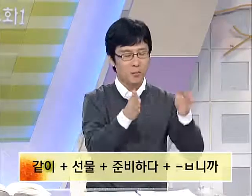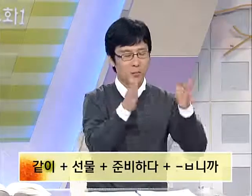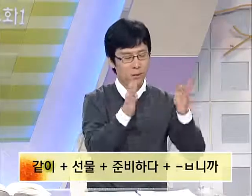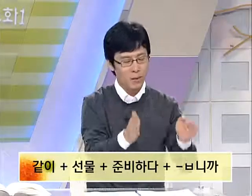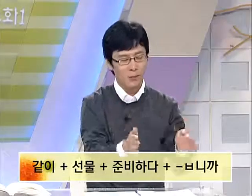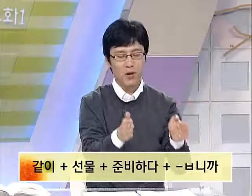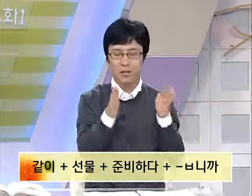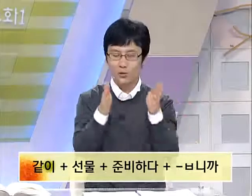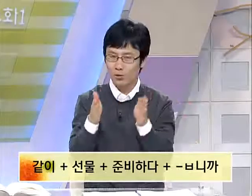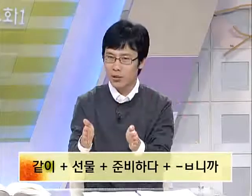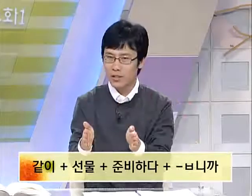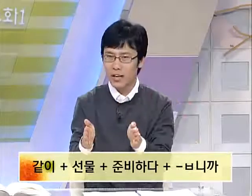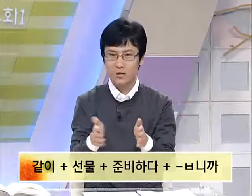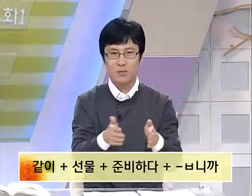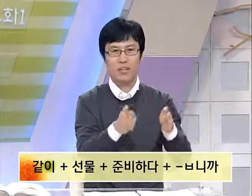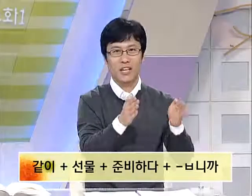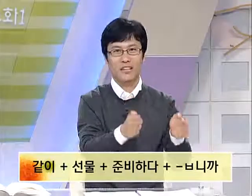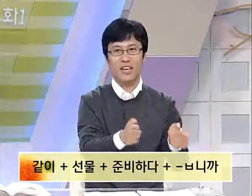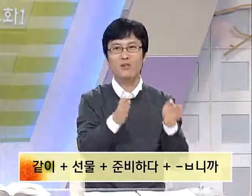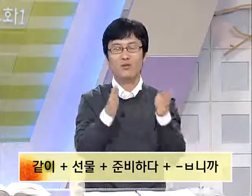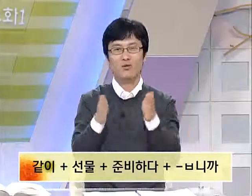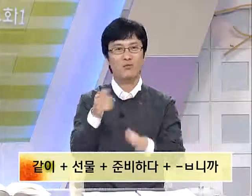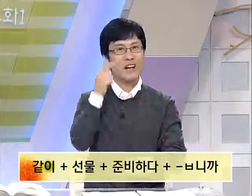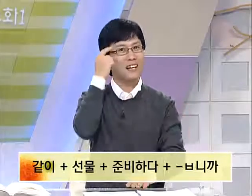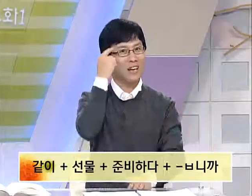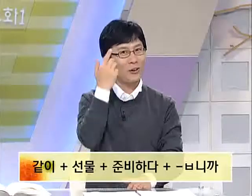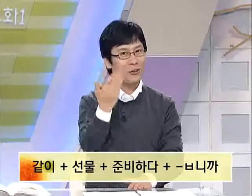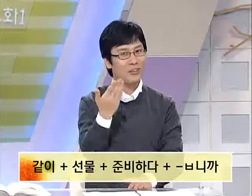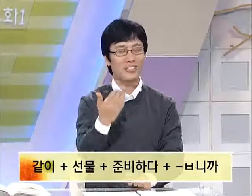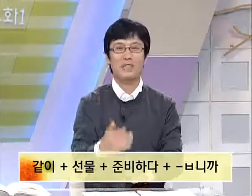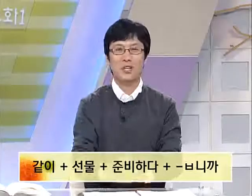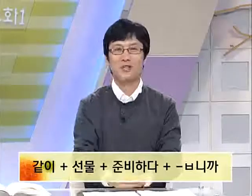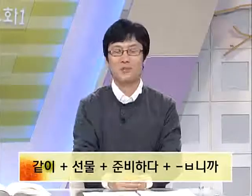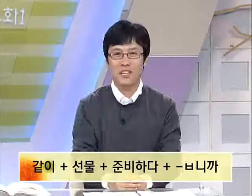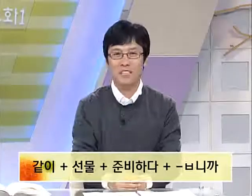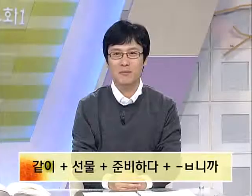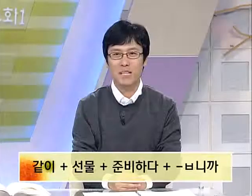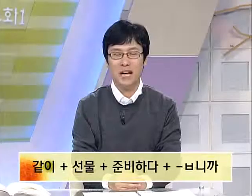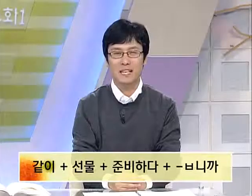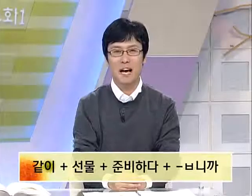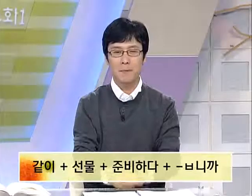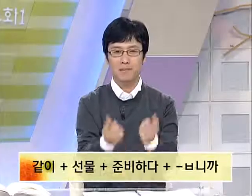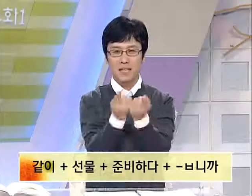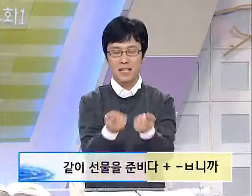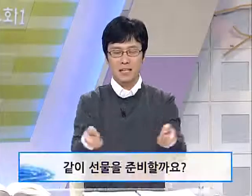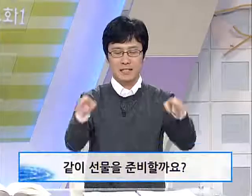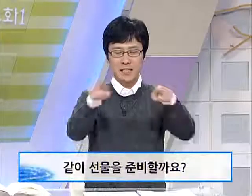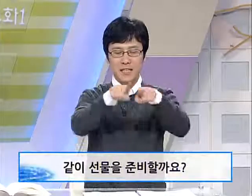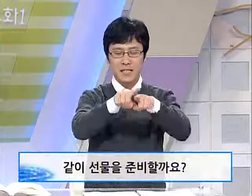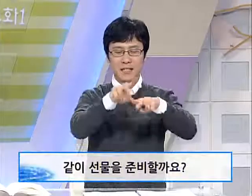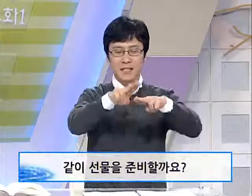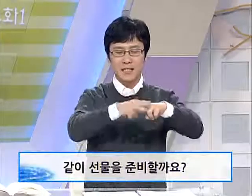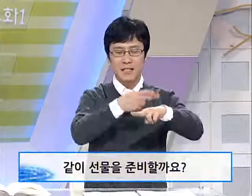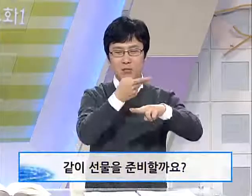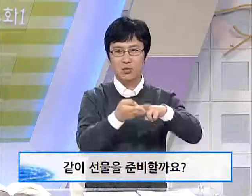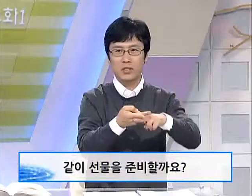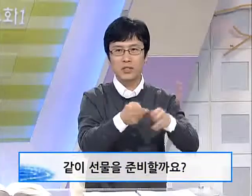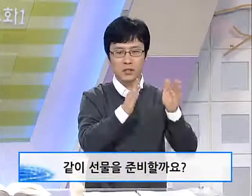옆으로 한번, 두번 해주시면 되겠네요 준비할까요? 이렇게 질문해주시면 되겠습니다 자, 같이 선물을